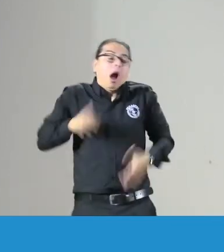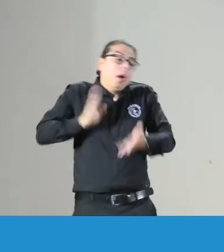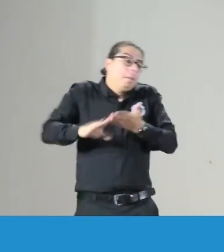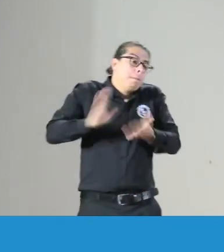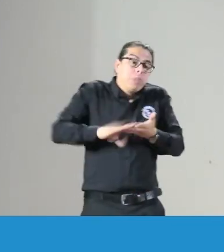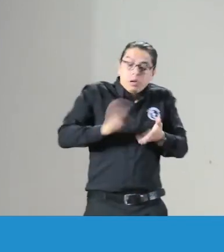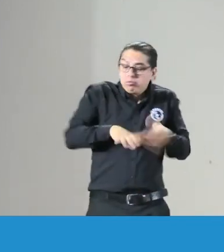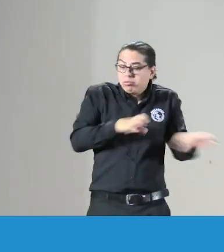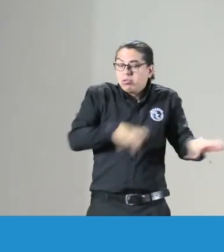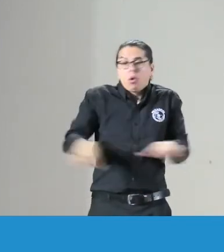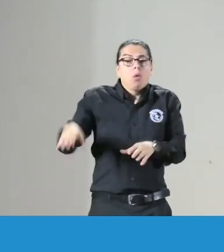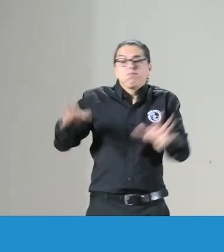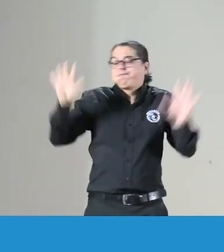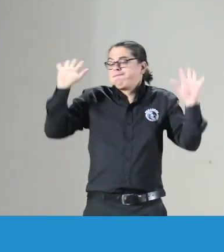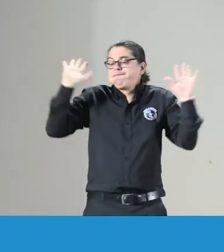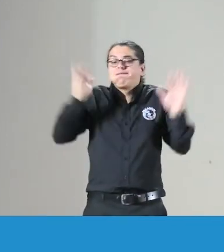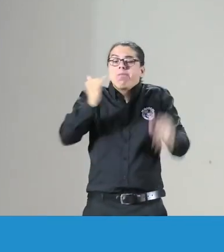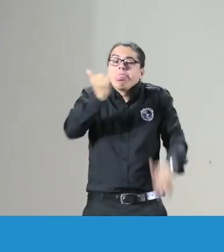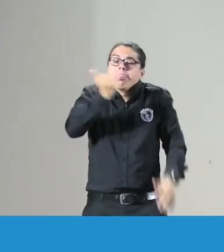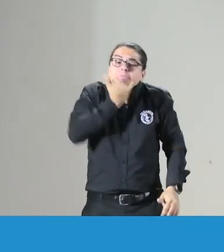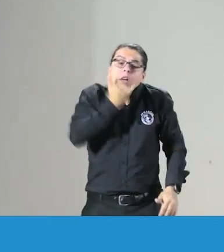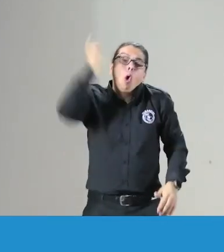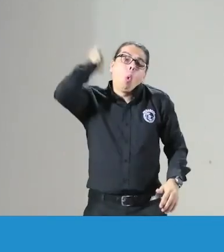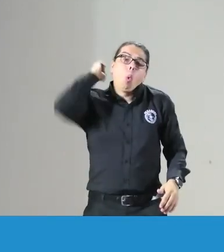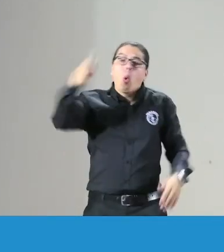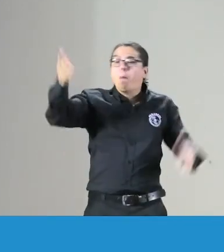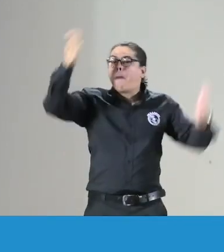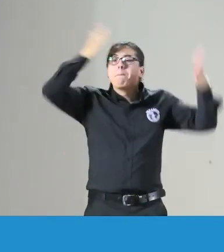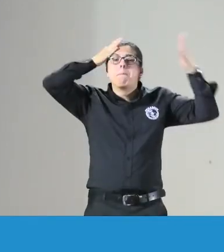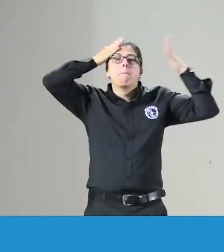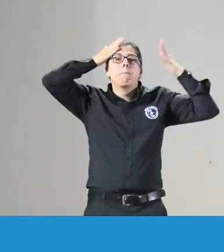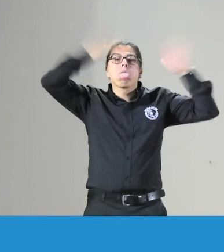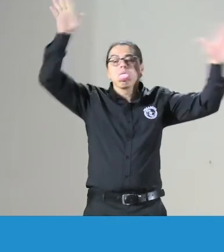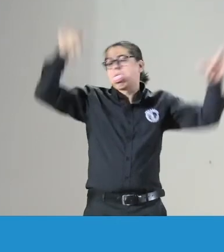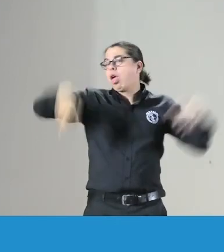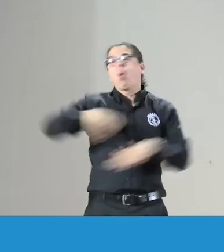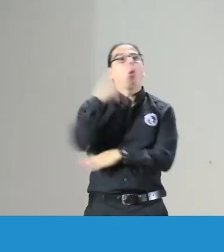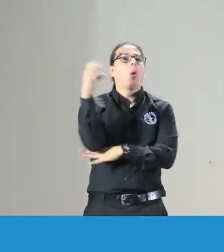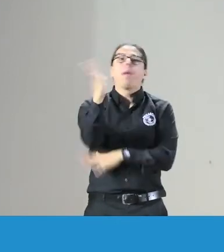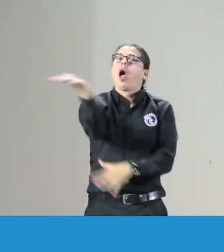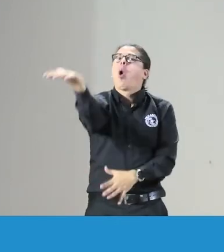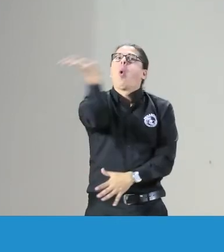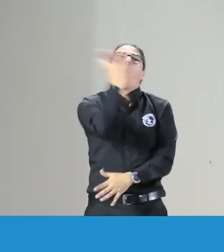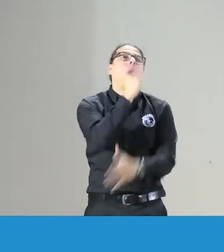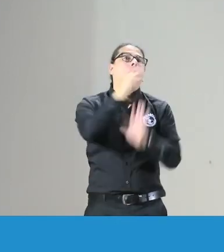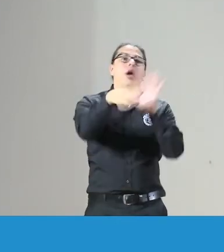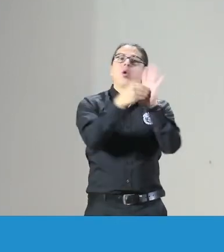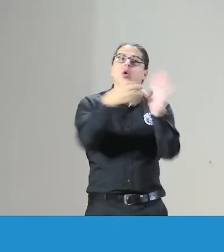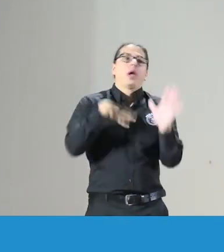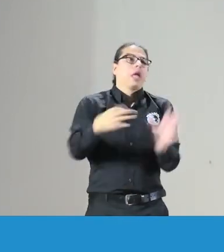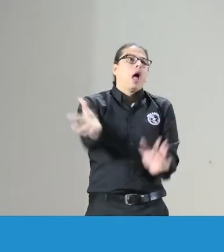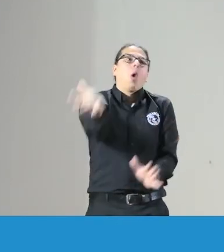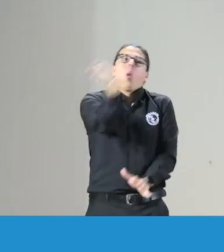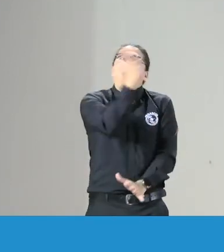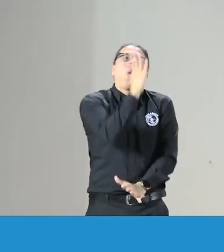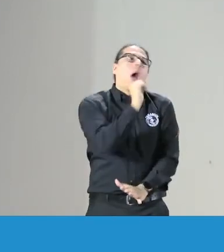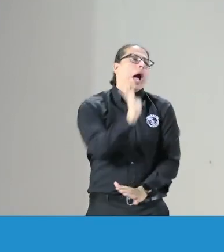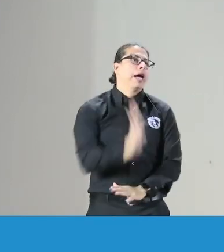y los intérpretes también ay perdón no es que yo ando así por desconocimiento porque en Colombia no hay código